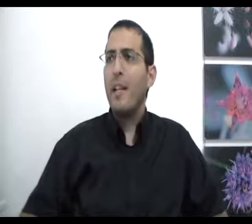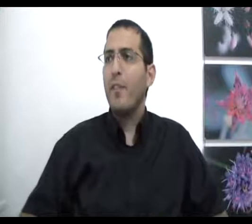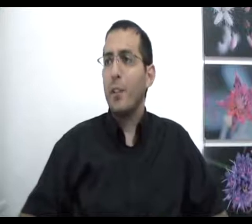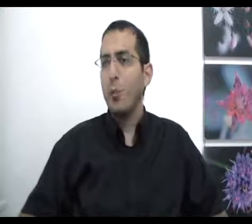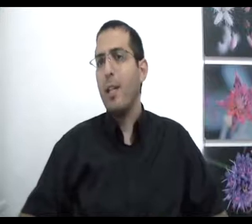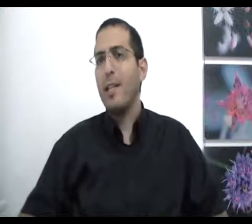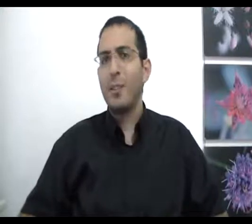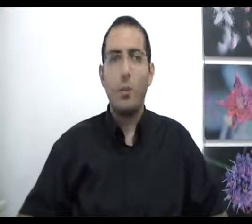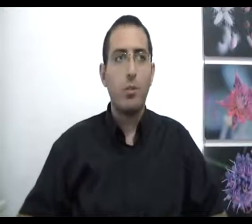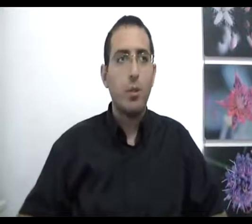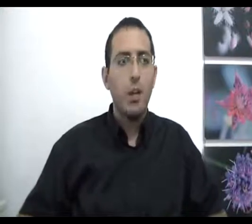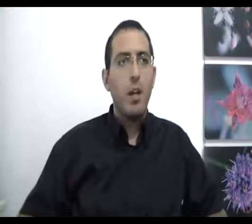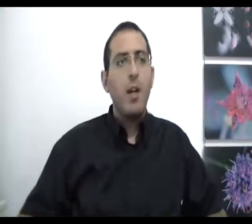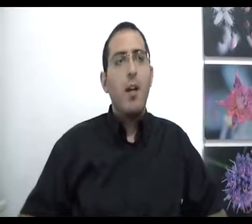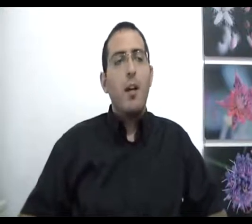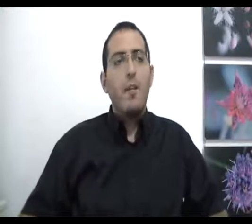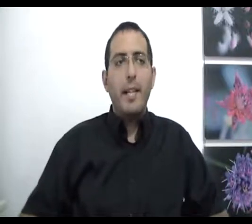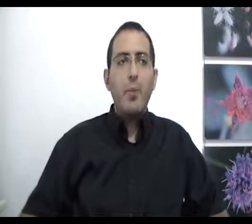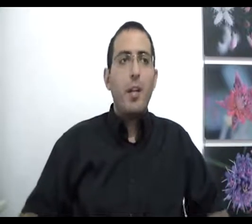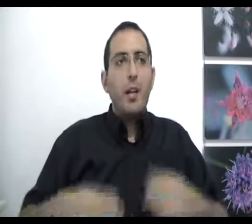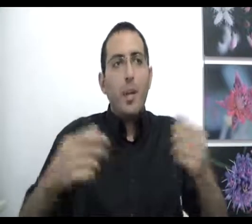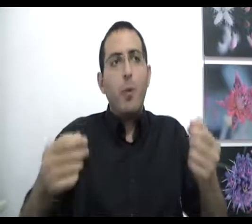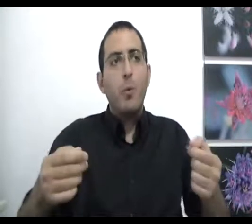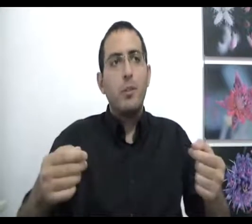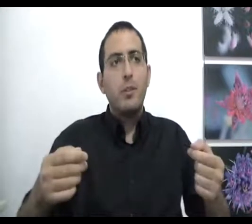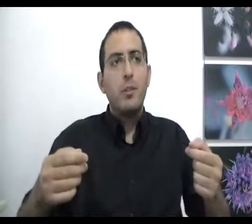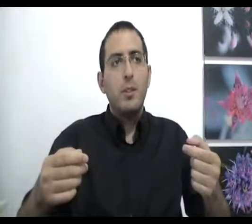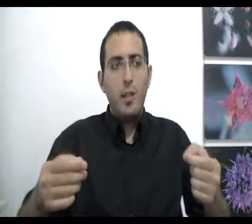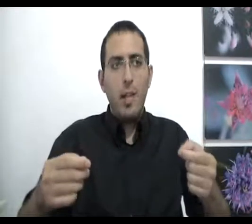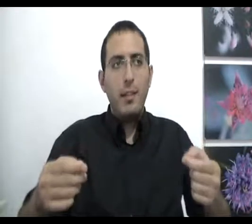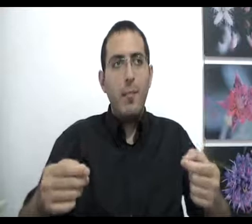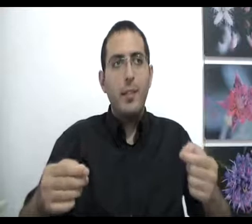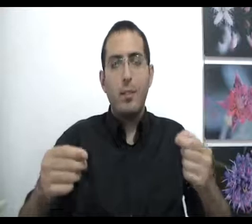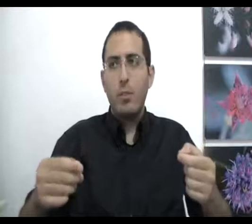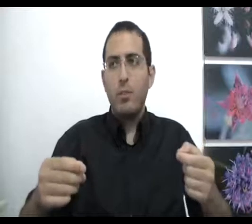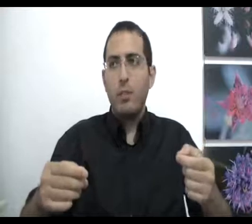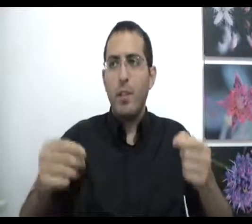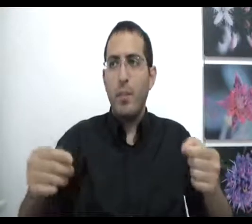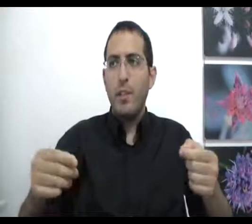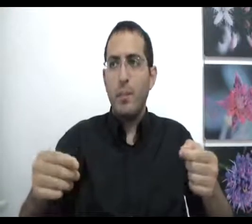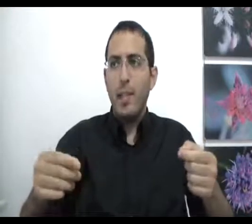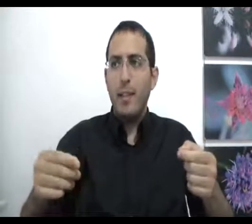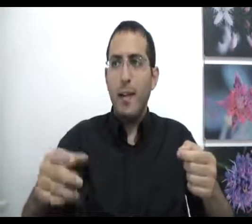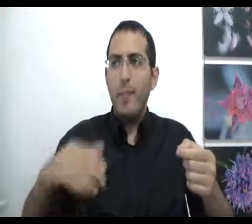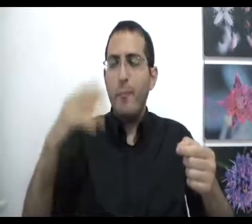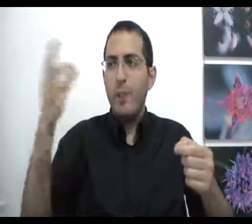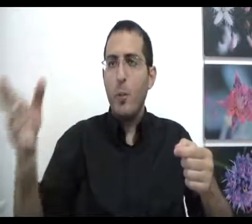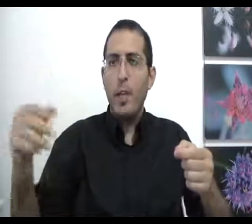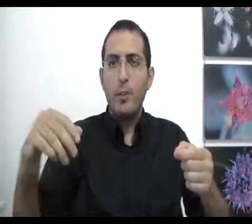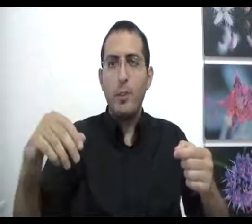נפרדות הרצונות והאיננו שכלפי חוץ יש לאדם רצונות נפרדים כי האדם יום אחד רוצה